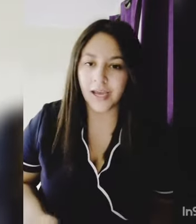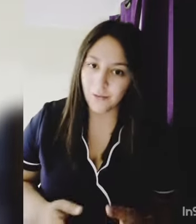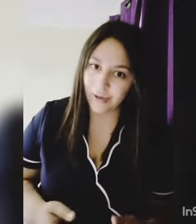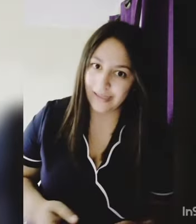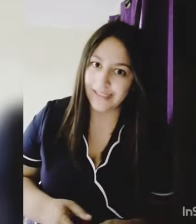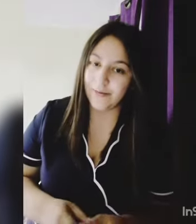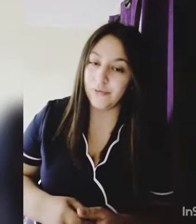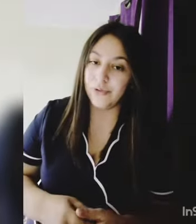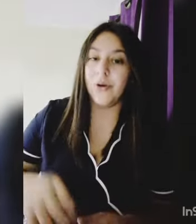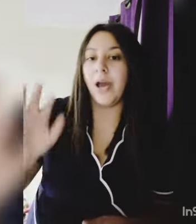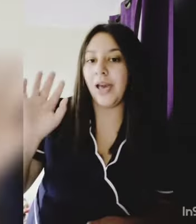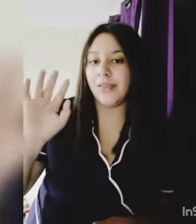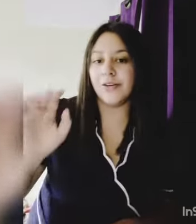Cuídense mucho, adiós.